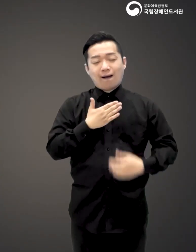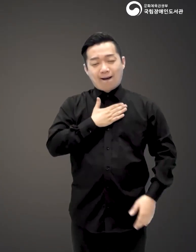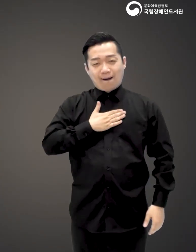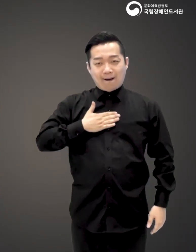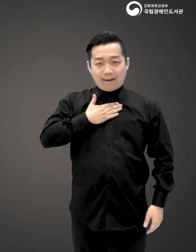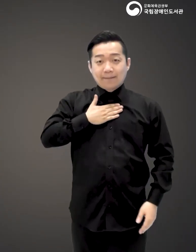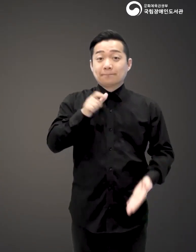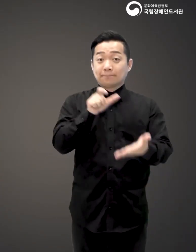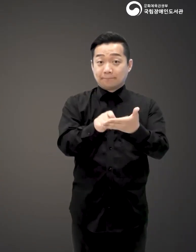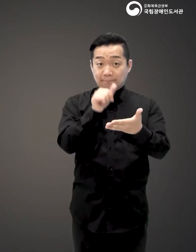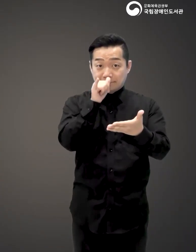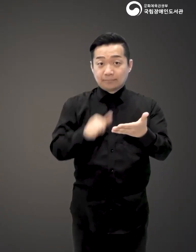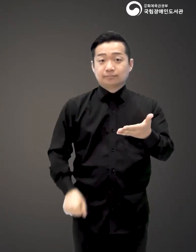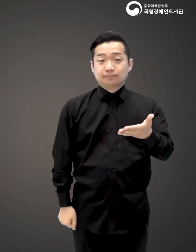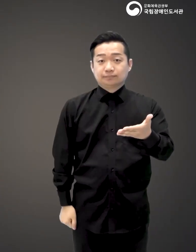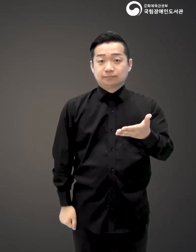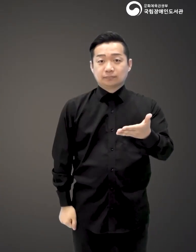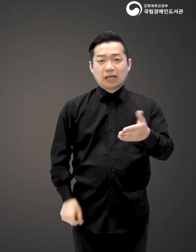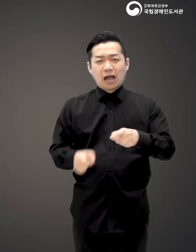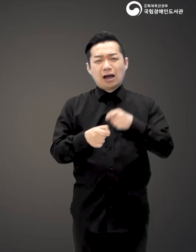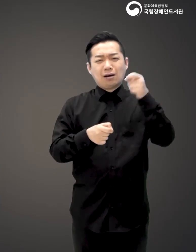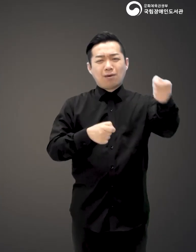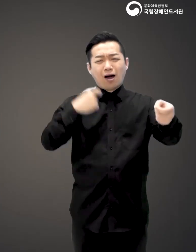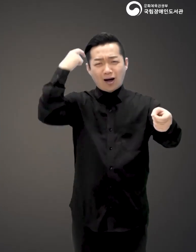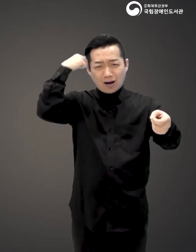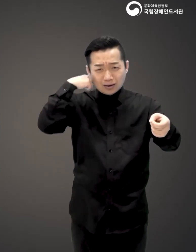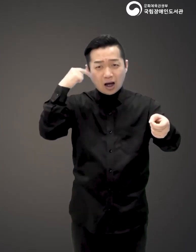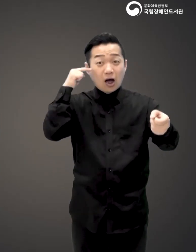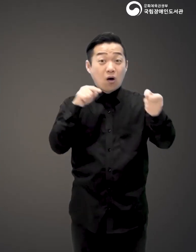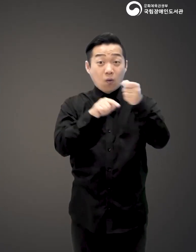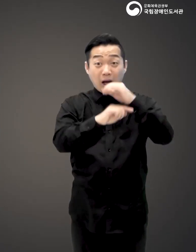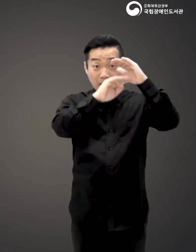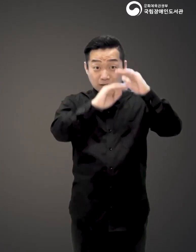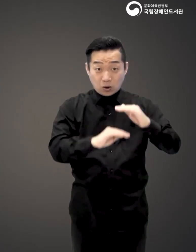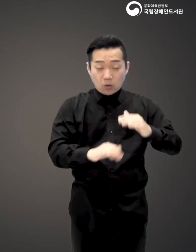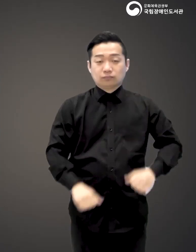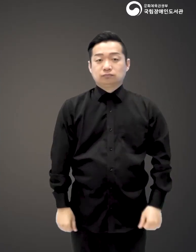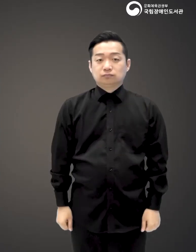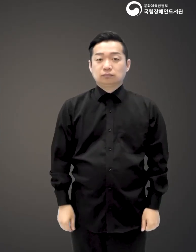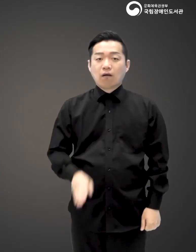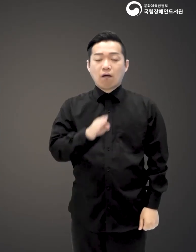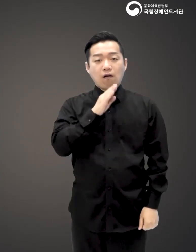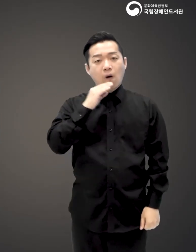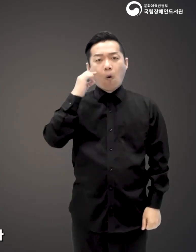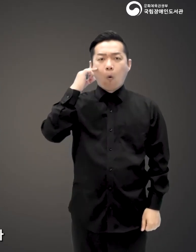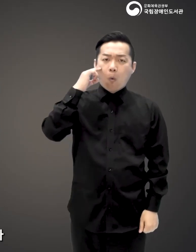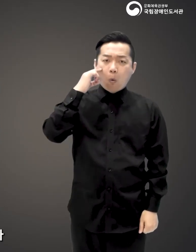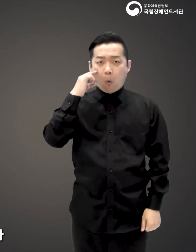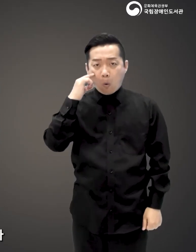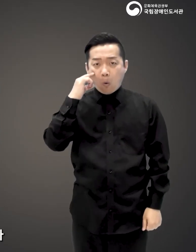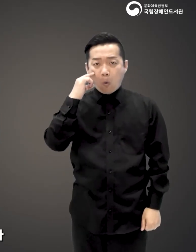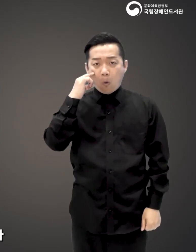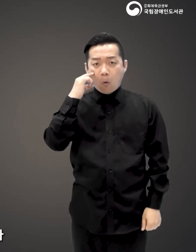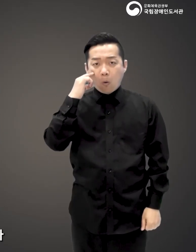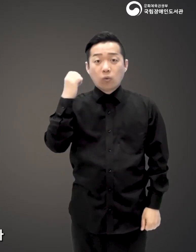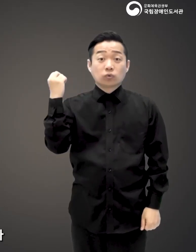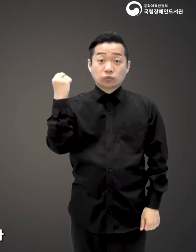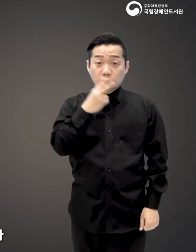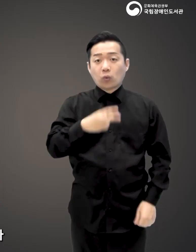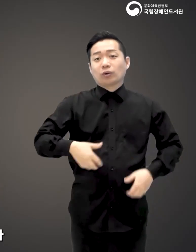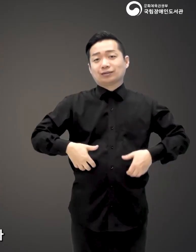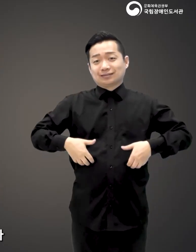경험이 서정적으로 녹아있는데요 그래서인지 다소 멀게만 느껴졌던 과학적 사실들이 매우 흥미롭고